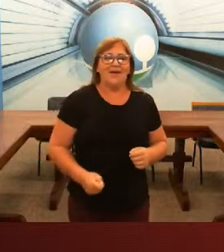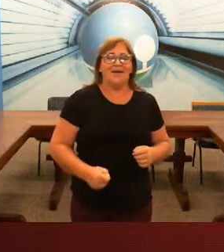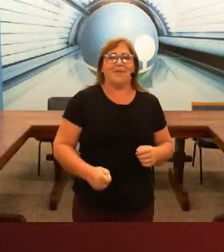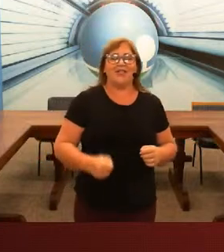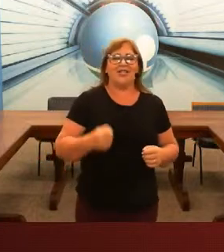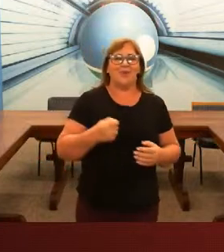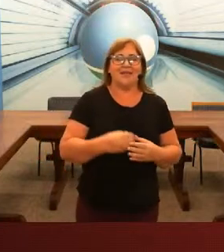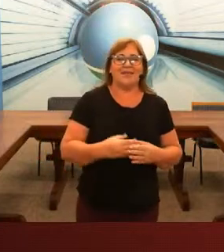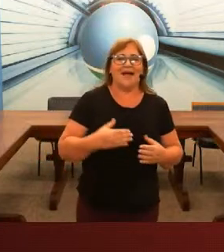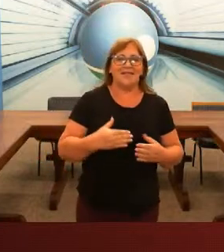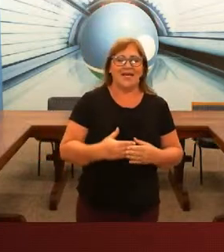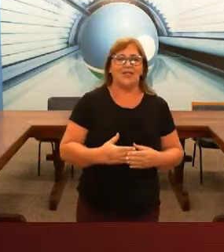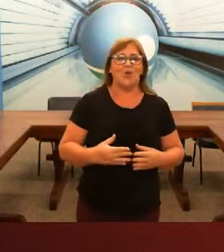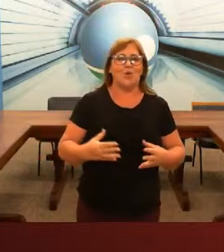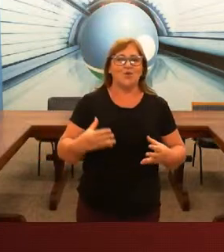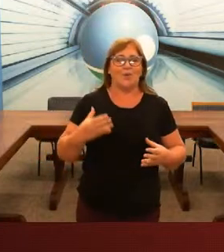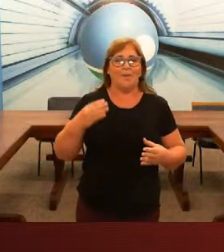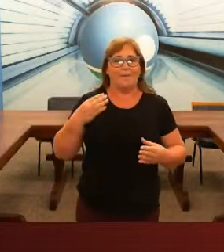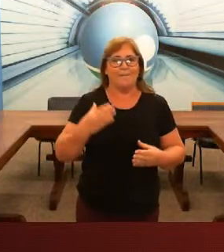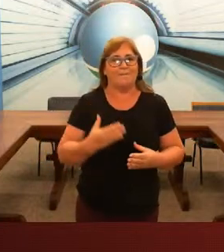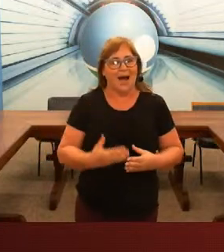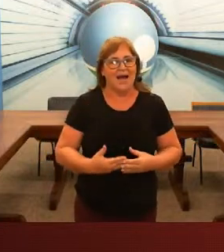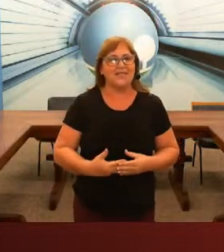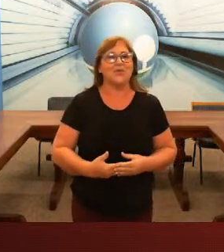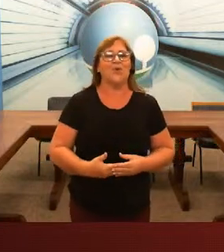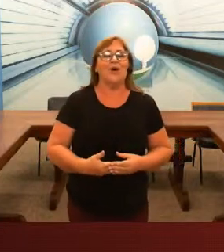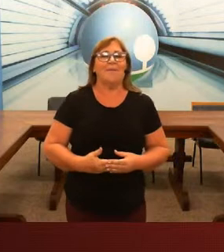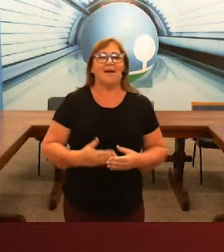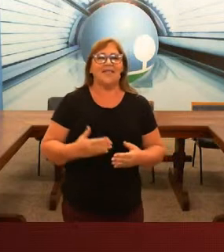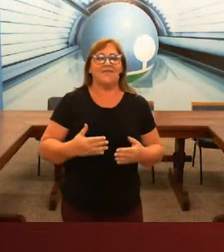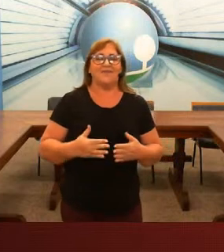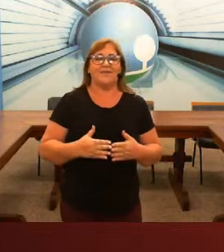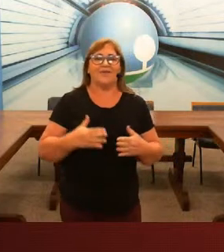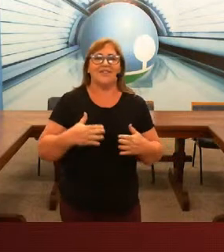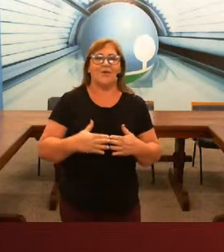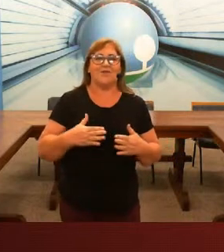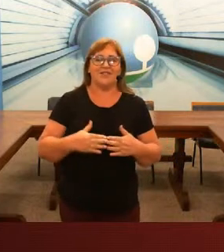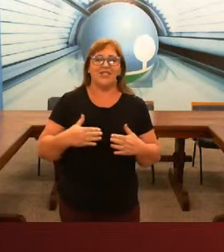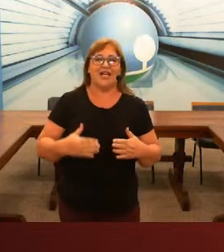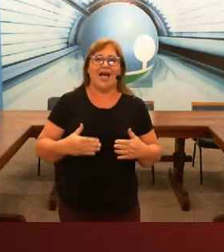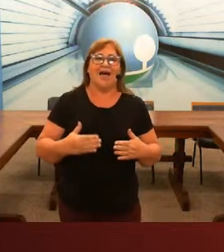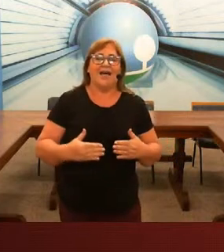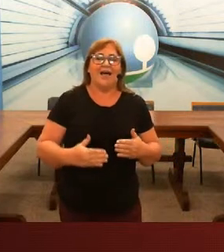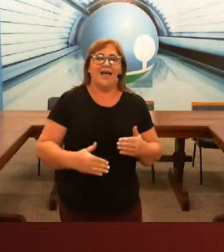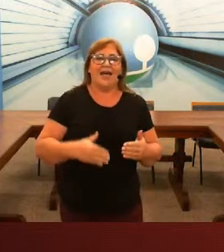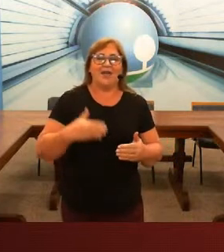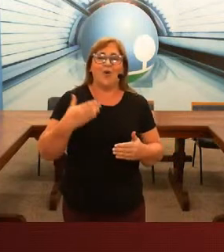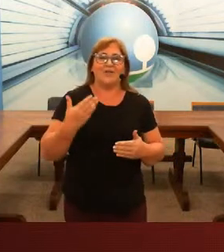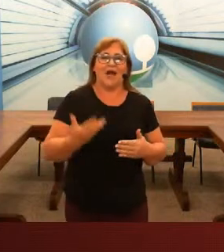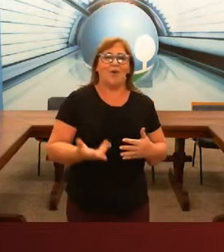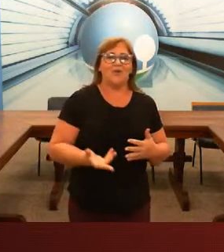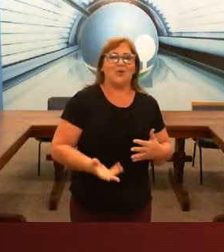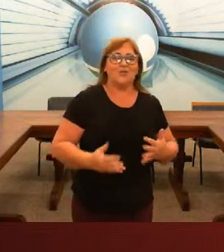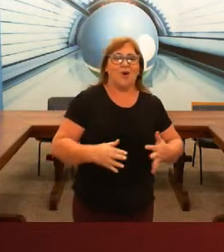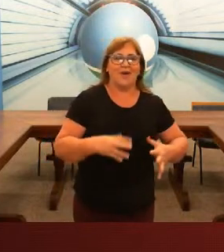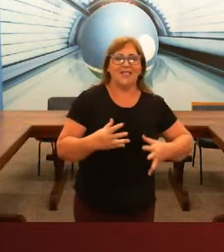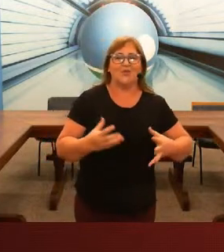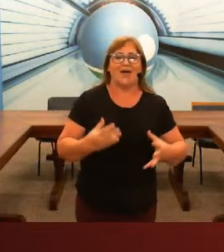para a gente poder ter acesso. É um curso básico, mas que quando você chegar, encontrar com o surdo em qualquer situação,